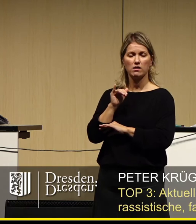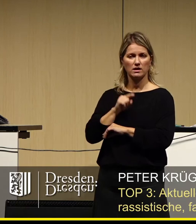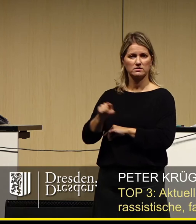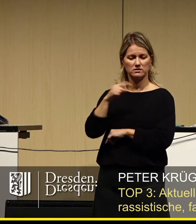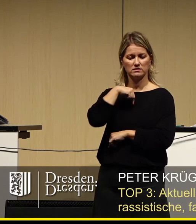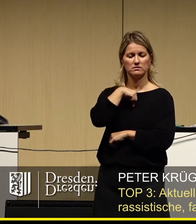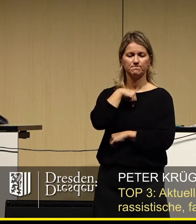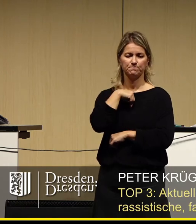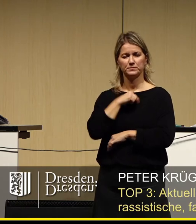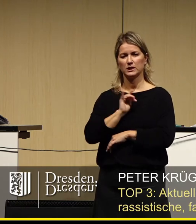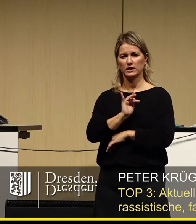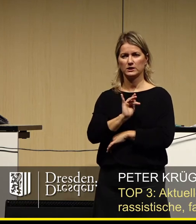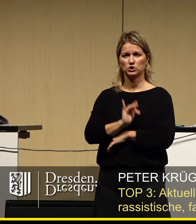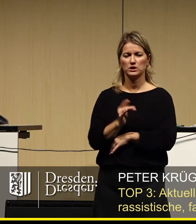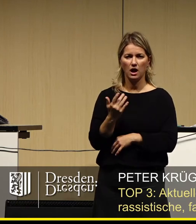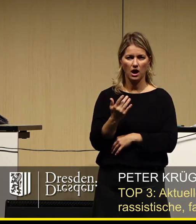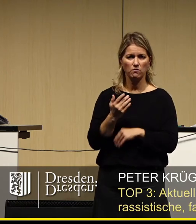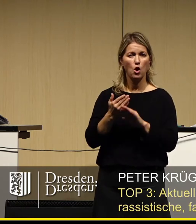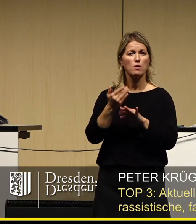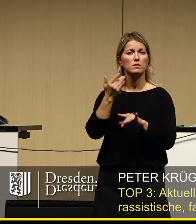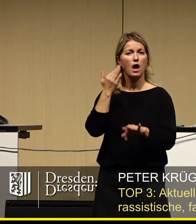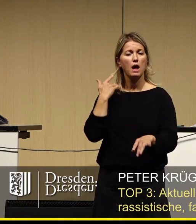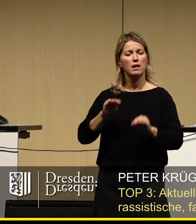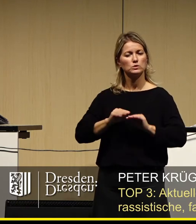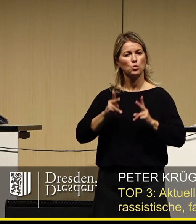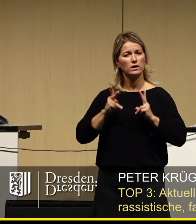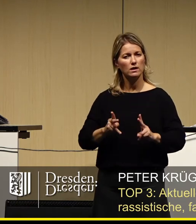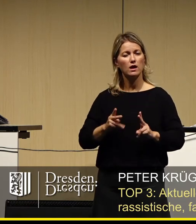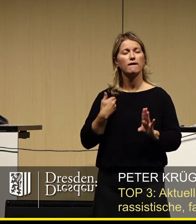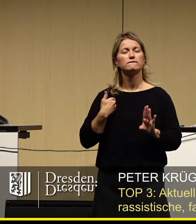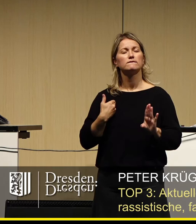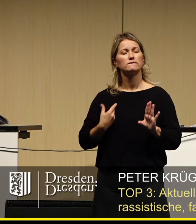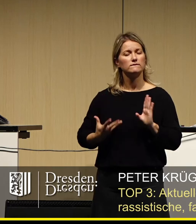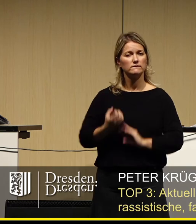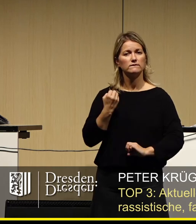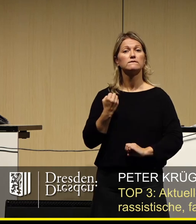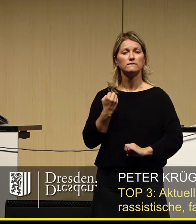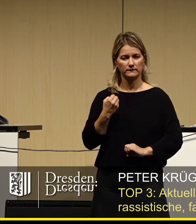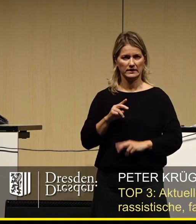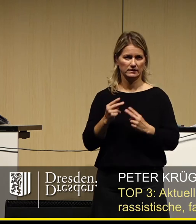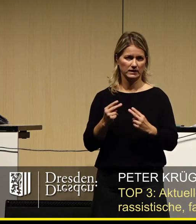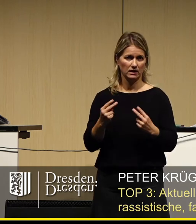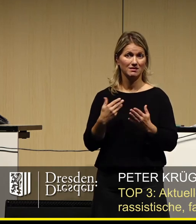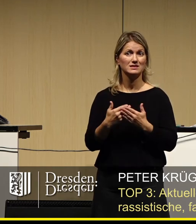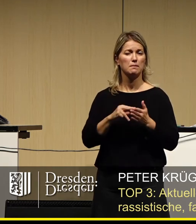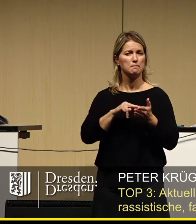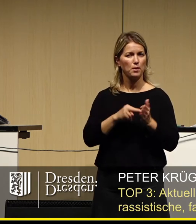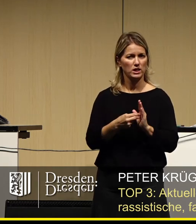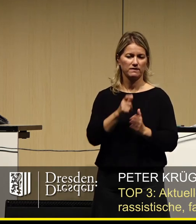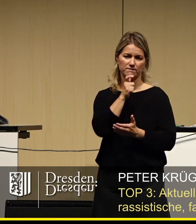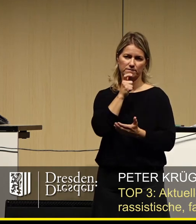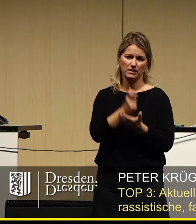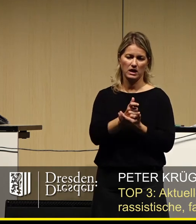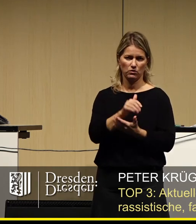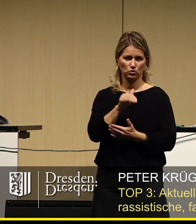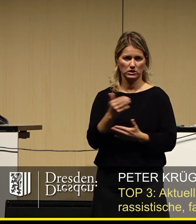kritisch, wenn es um die damals mühsam errungenden Grundrechte geht. Politik steht daher in Verantwortung, Debatten